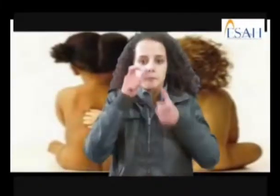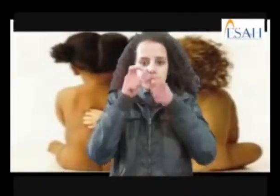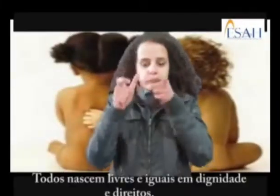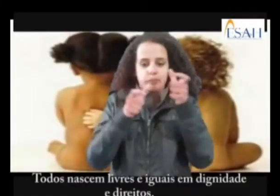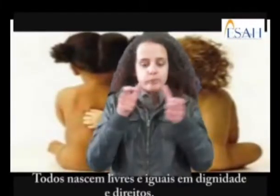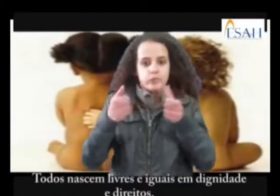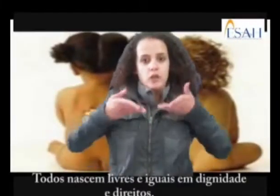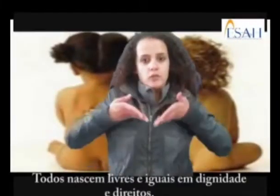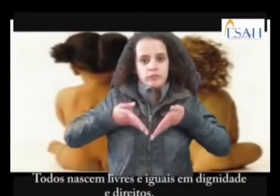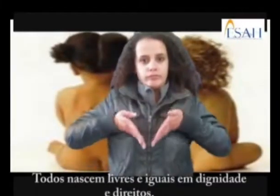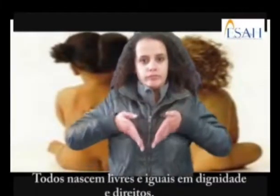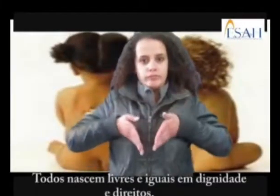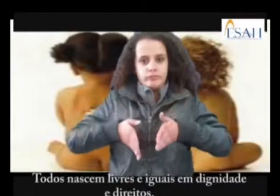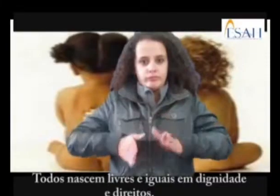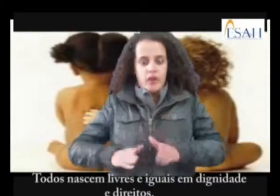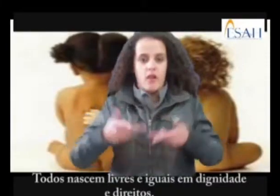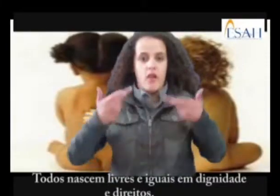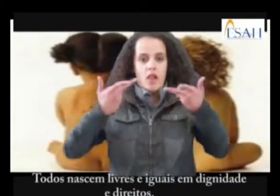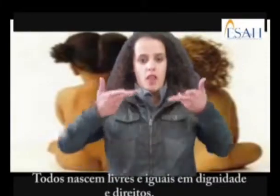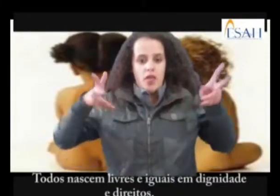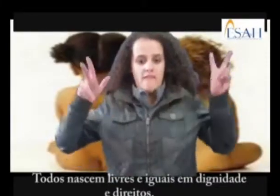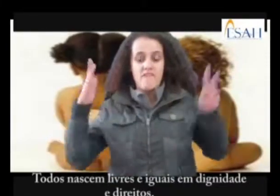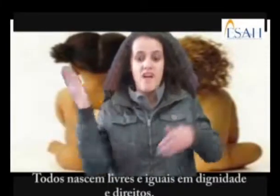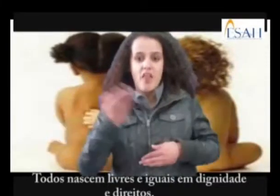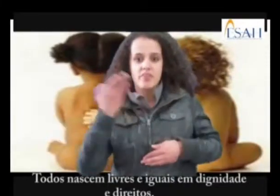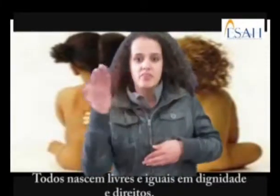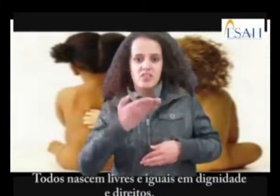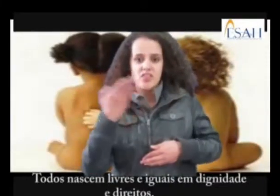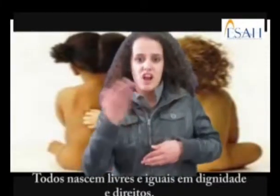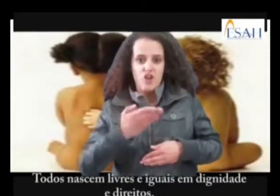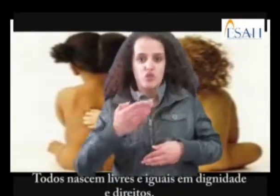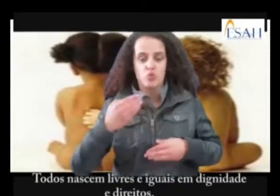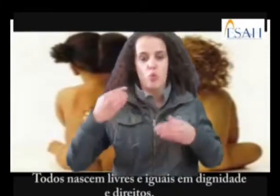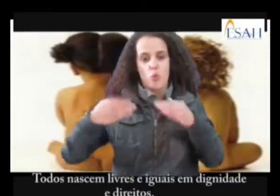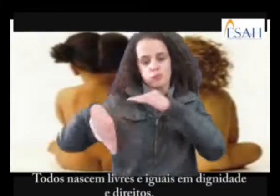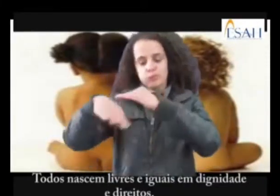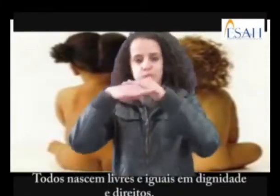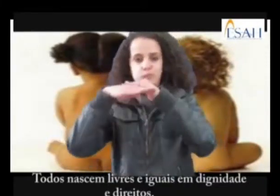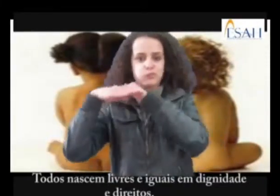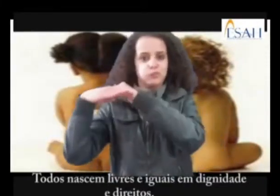Todos nascem livres e iguais, em dignidade e em direitos.